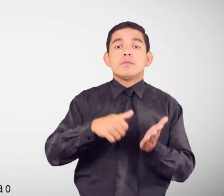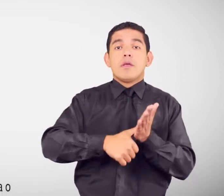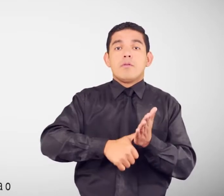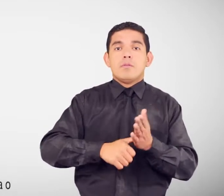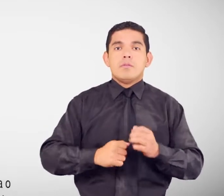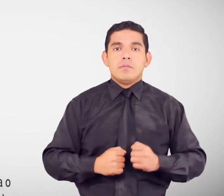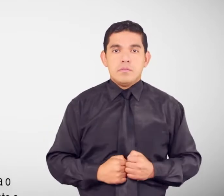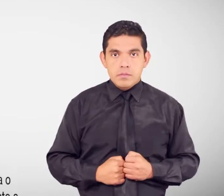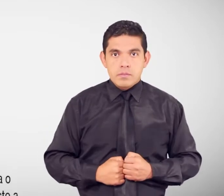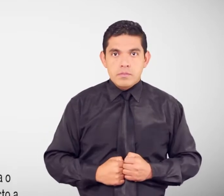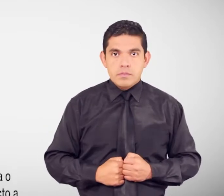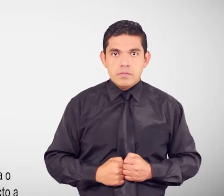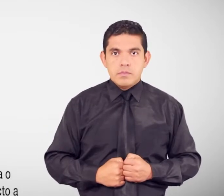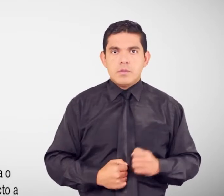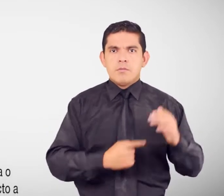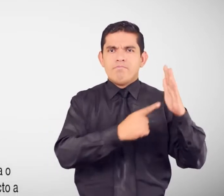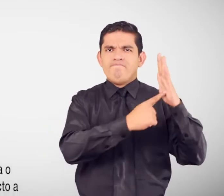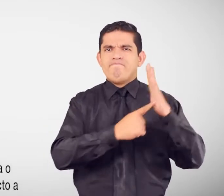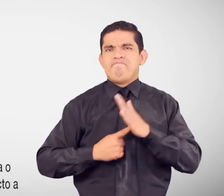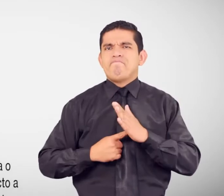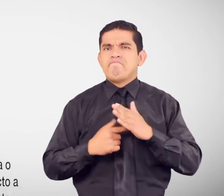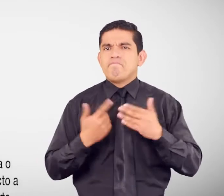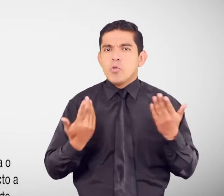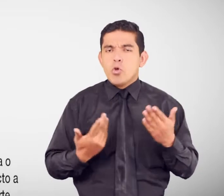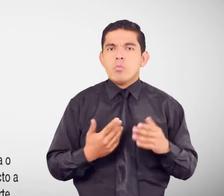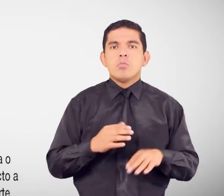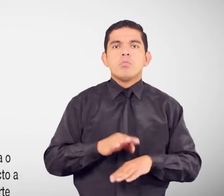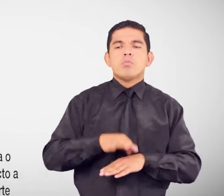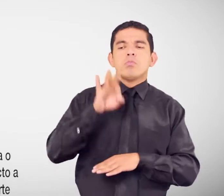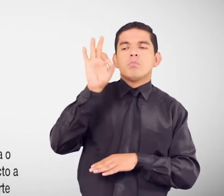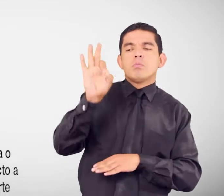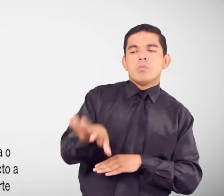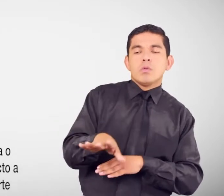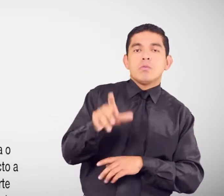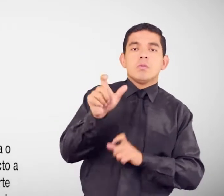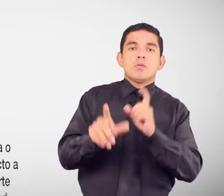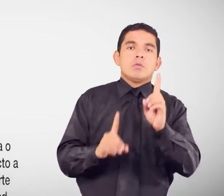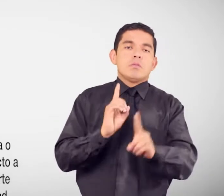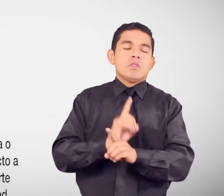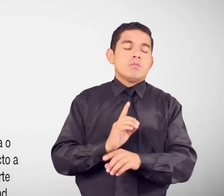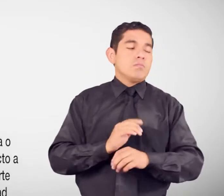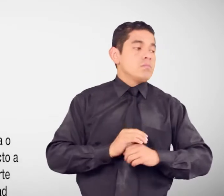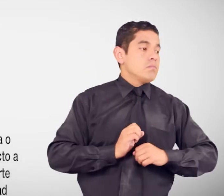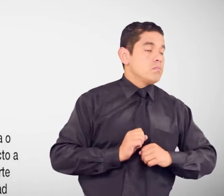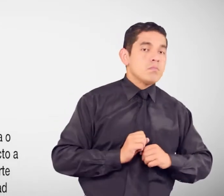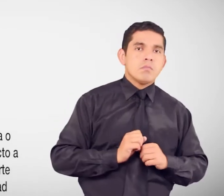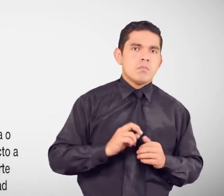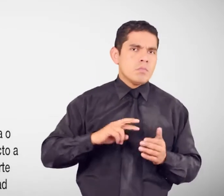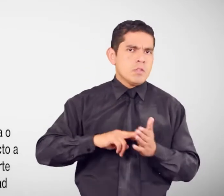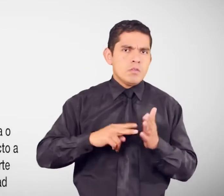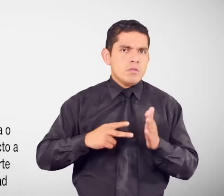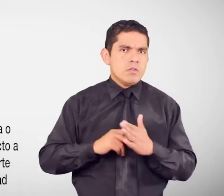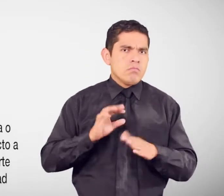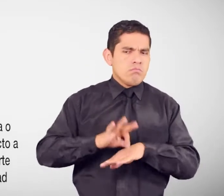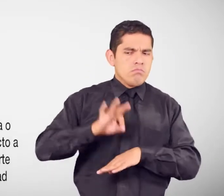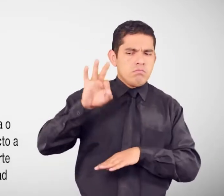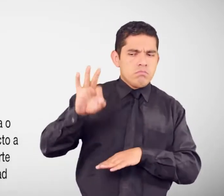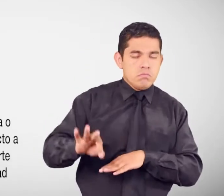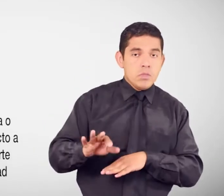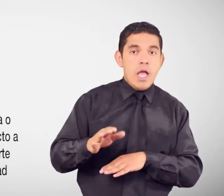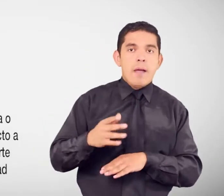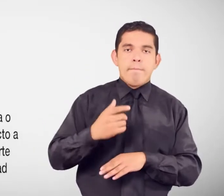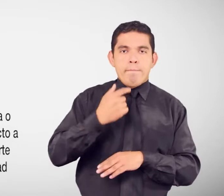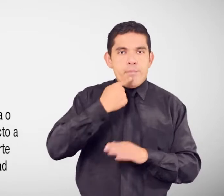Abandono De una persona Con discapacidad ¿Qué significa? Es el acto Mediante el cual Se descuida O